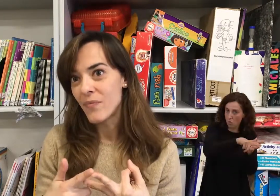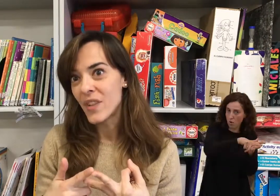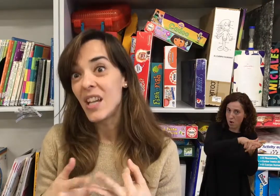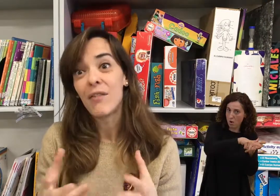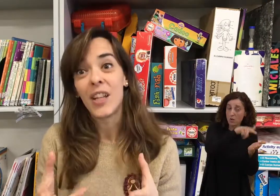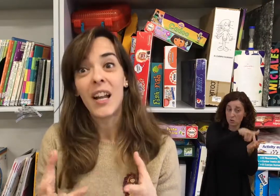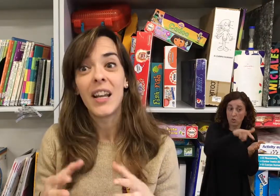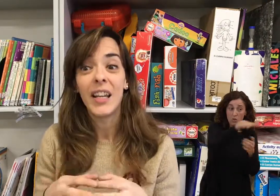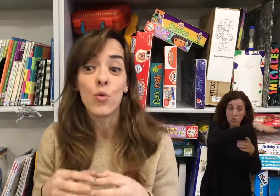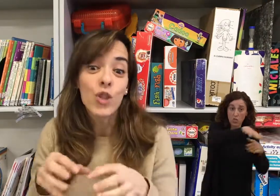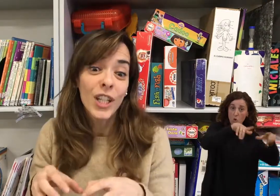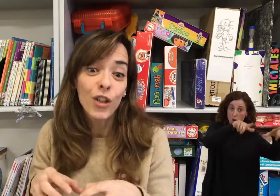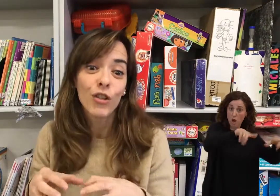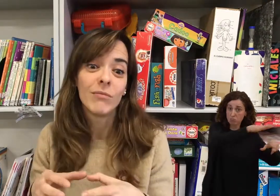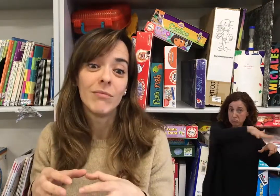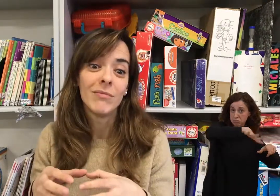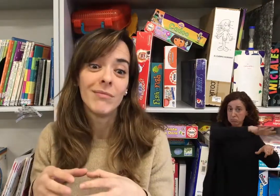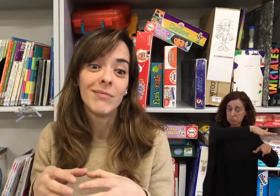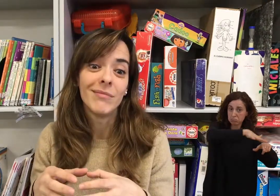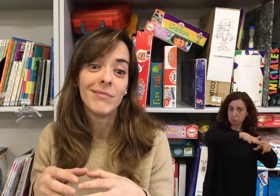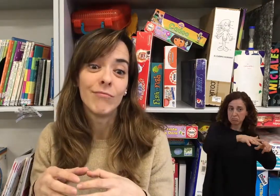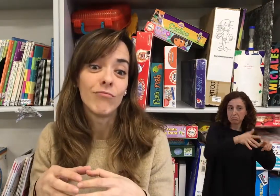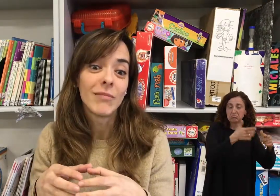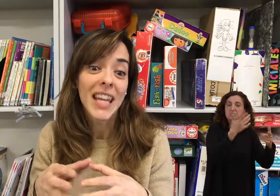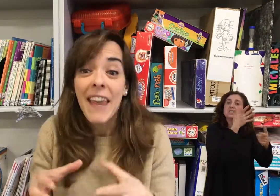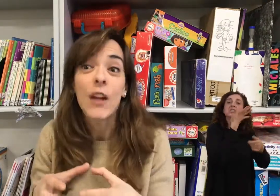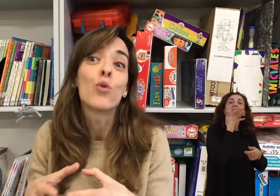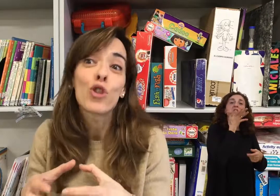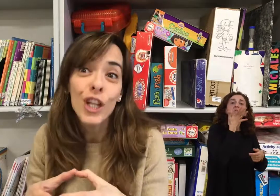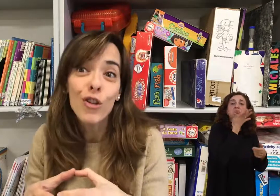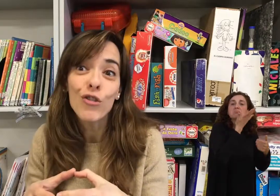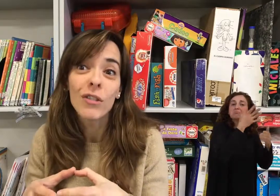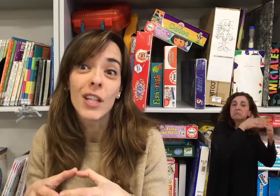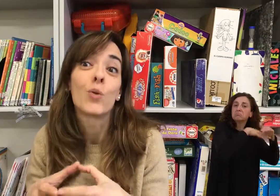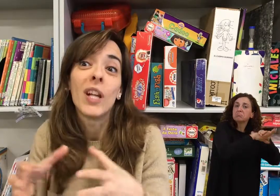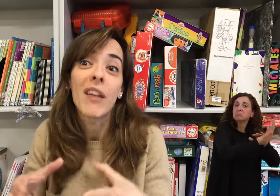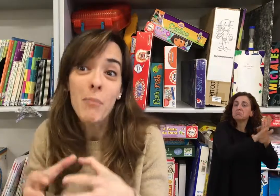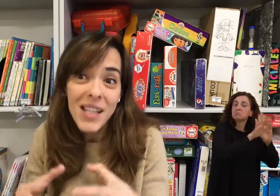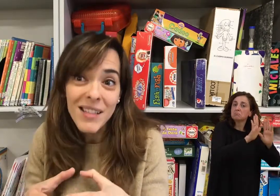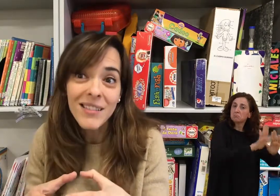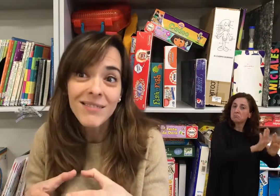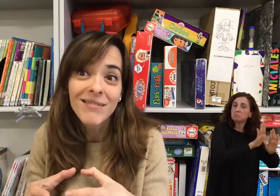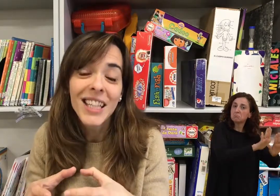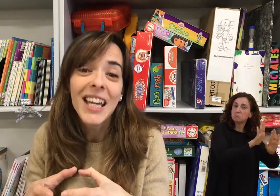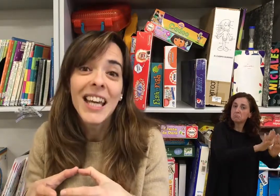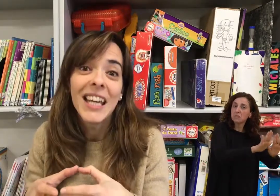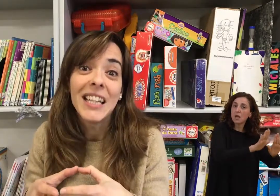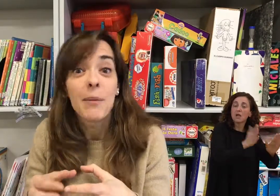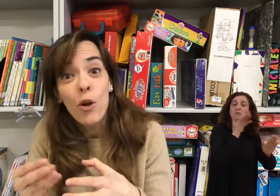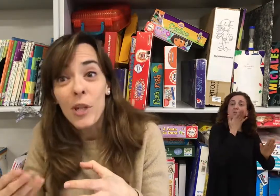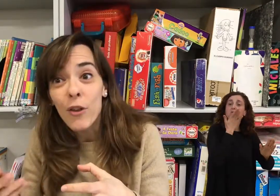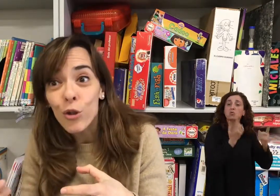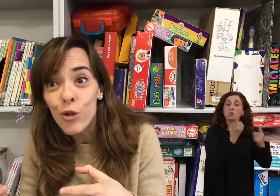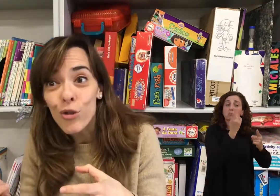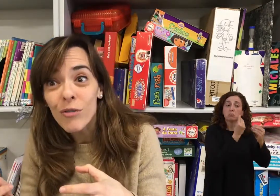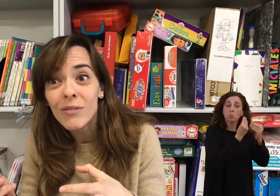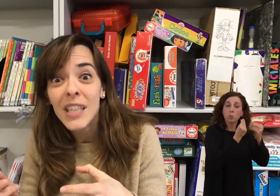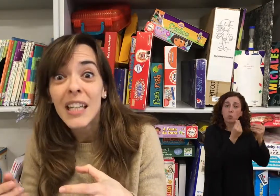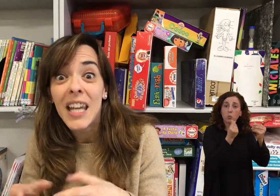Y al final, en un sitio, quedan unos signos que se utilizan más, y se van olvidando otros, que